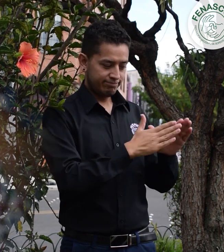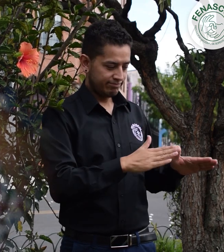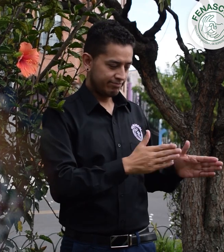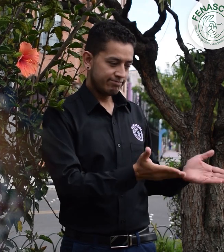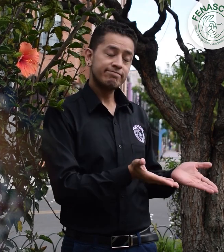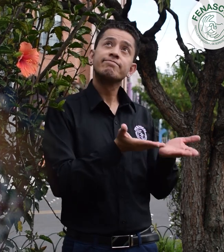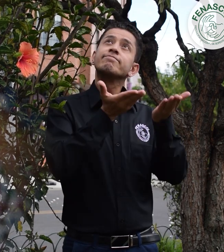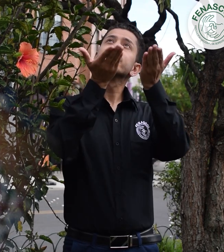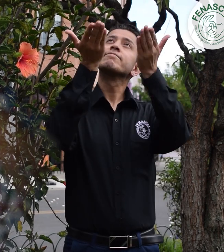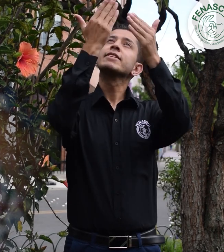paz en el cielo.